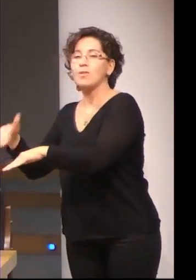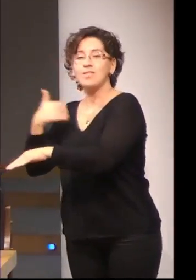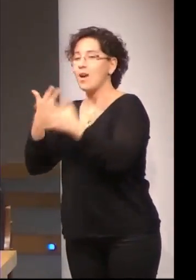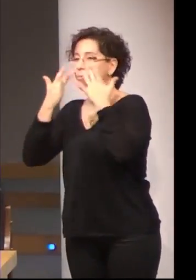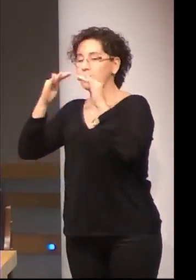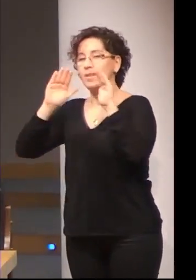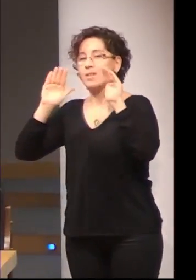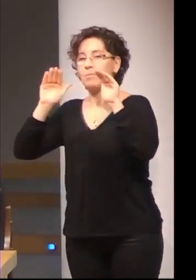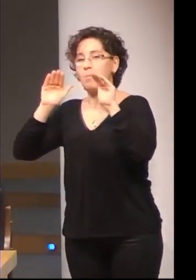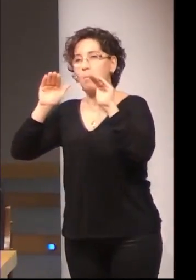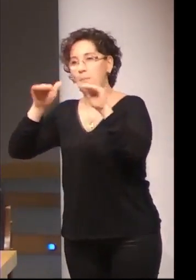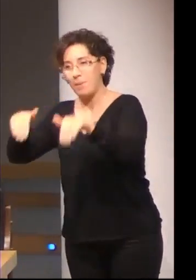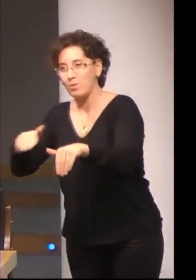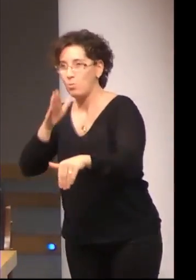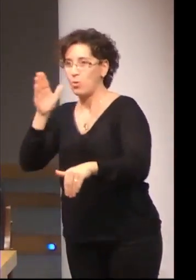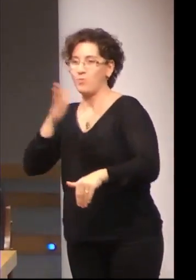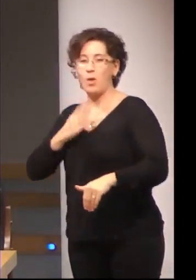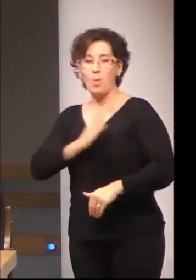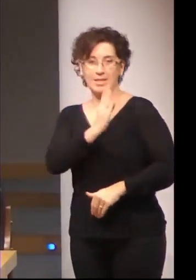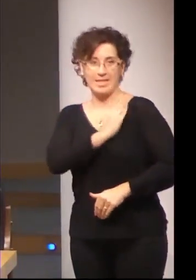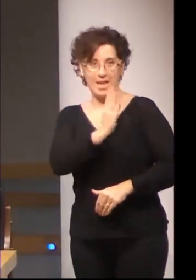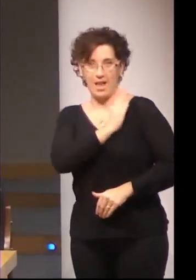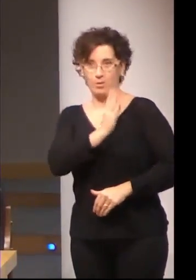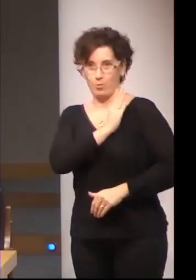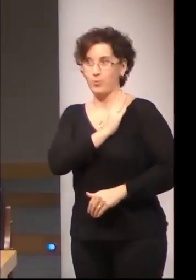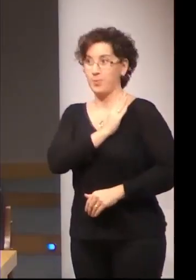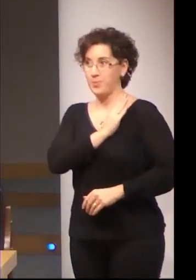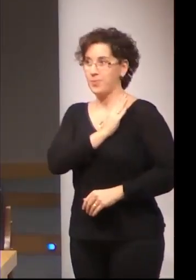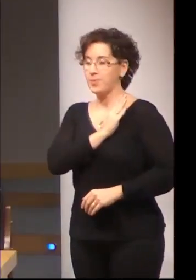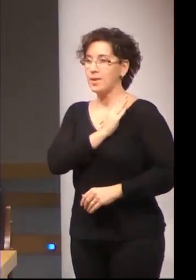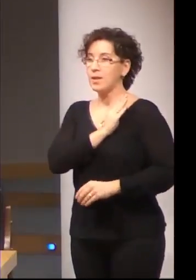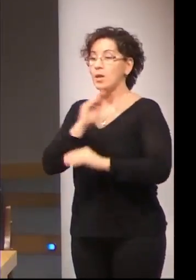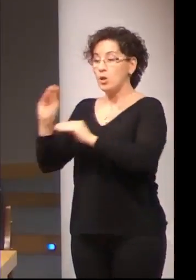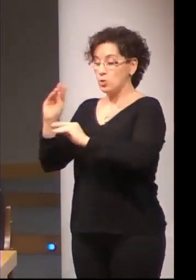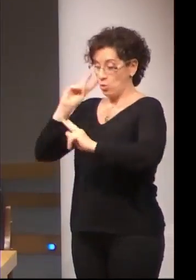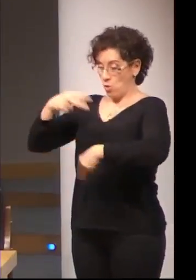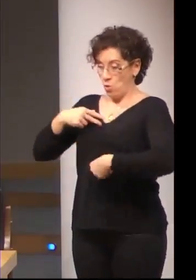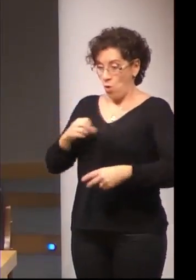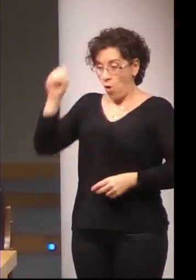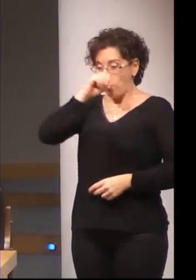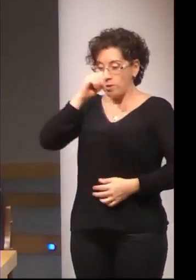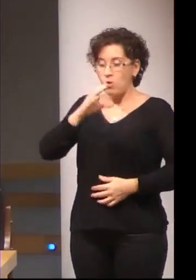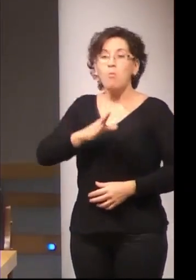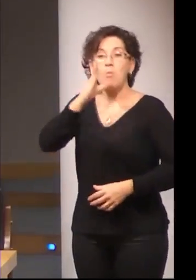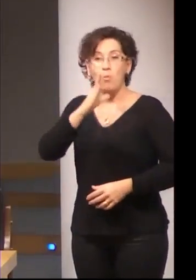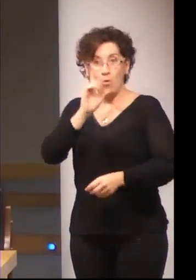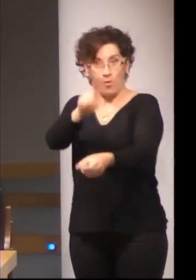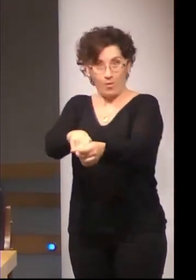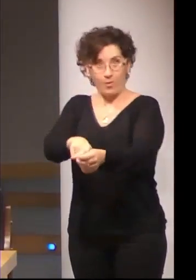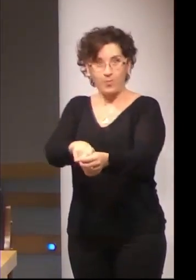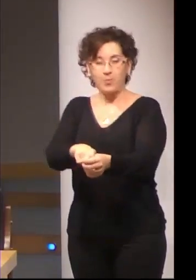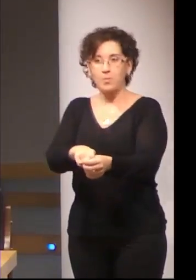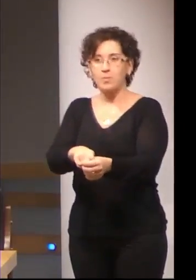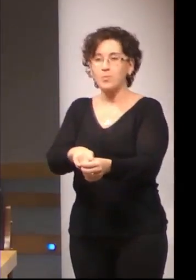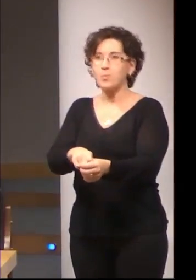y la valoración como estudiante su autoprocepción nos ha extrañado un poquito porque era una autoprocepción no